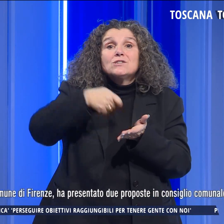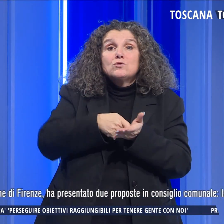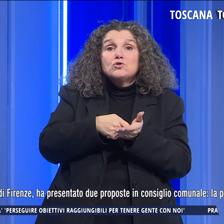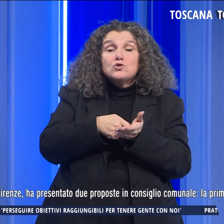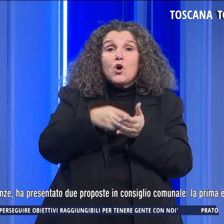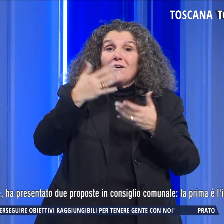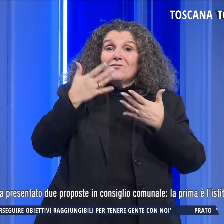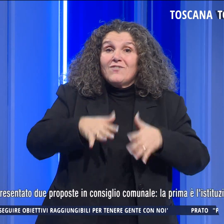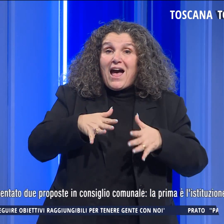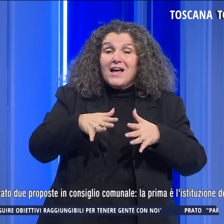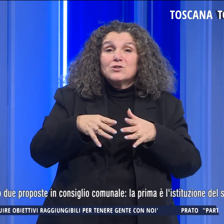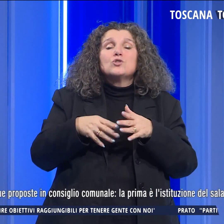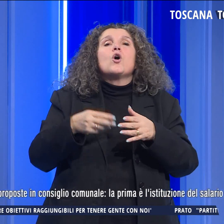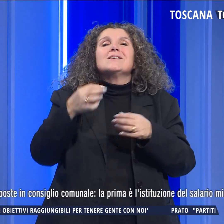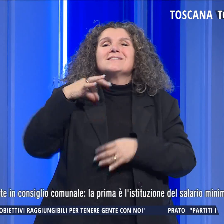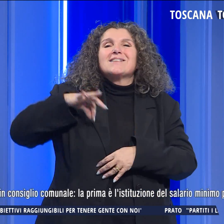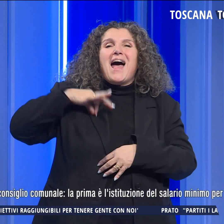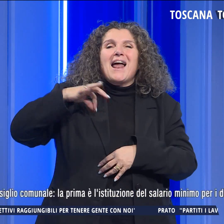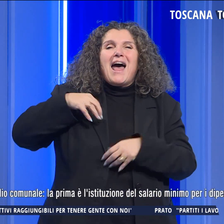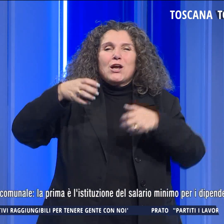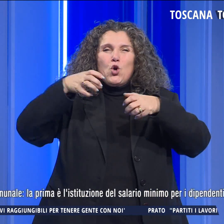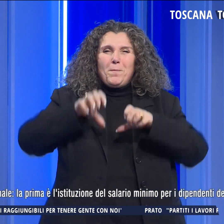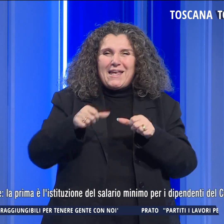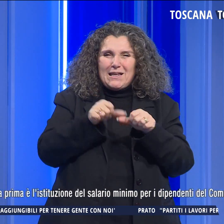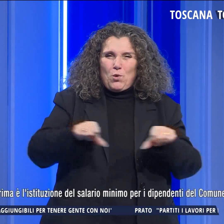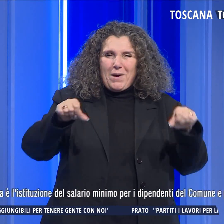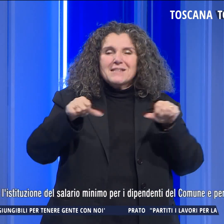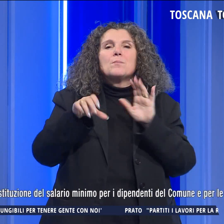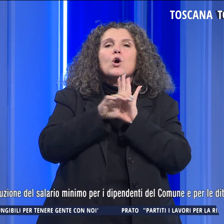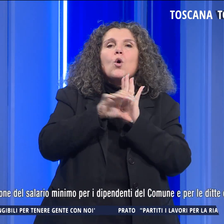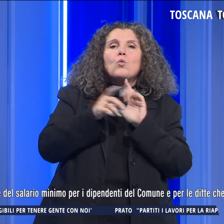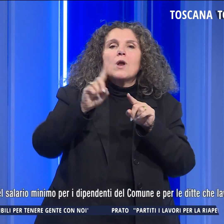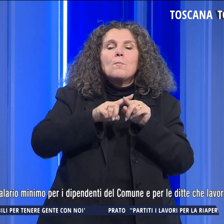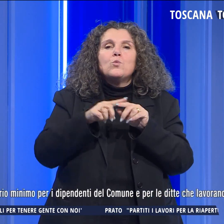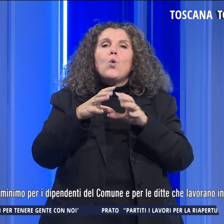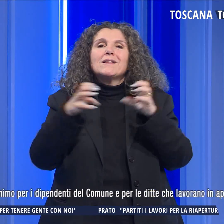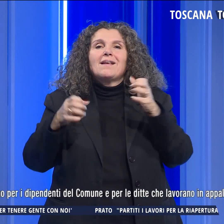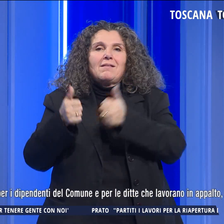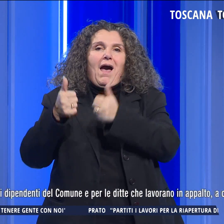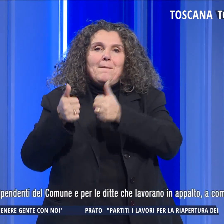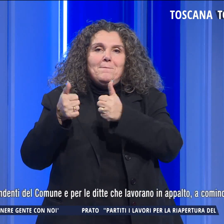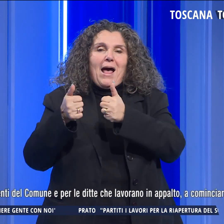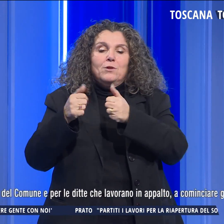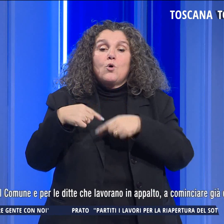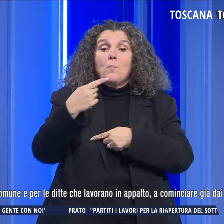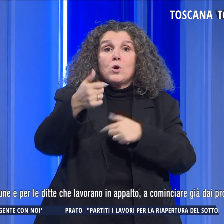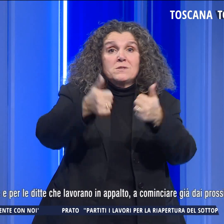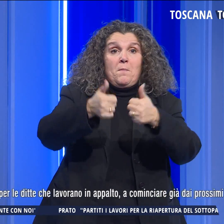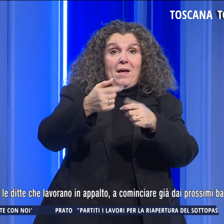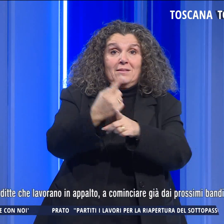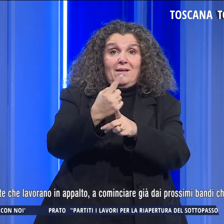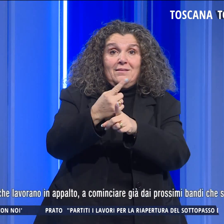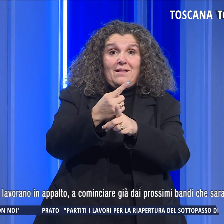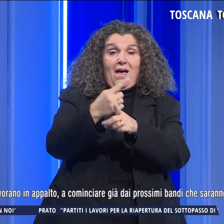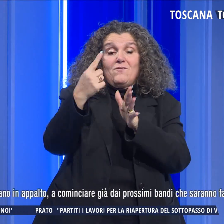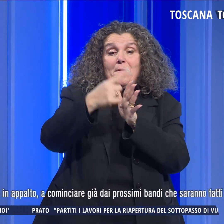minimo per i dipendenti del Comune e per le ditte che lavorano in appalto. A cominciare già dai prossimi bandi che saranno fatti nei